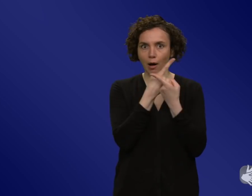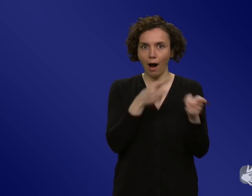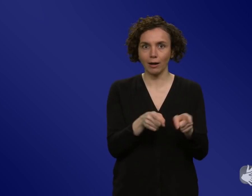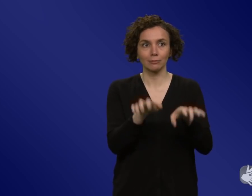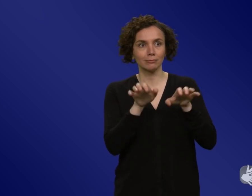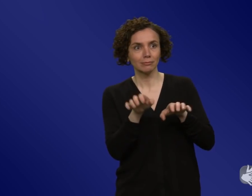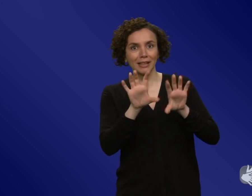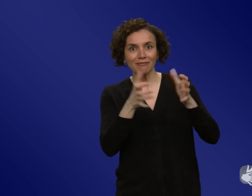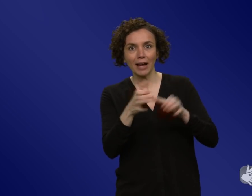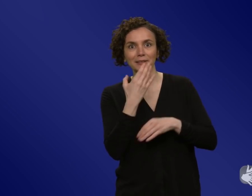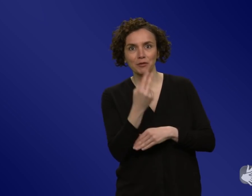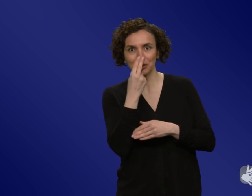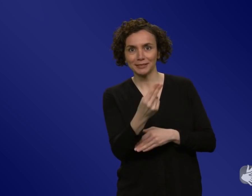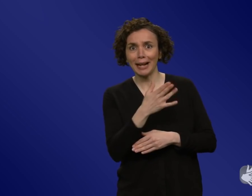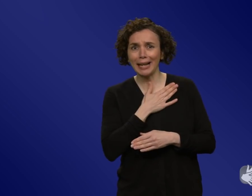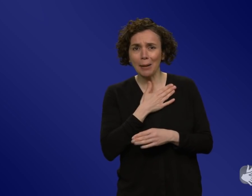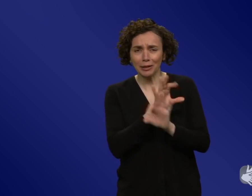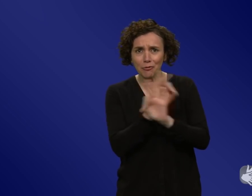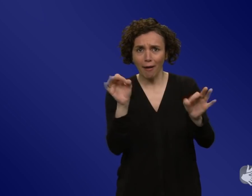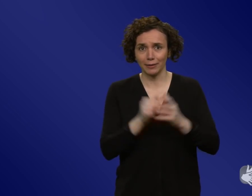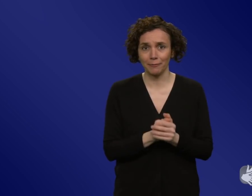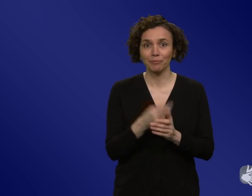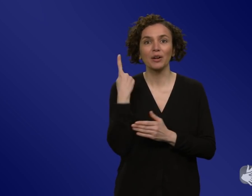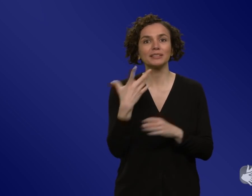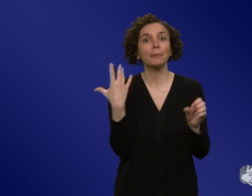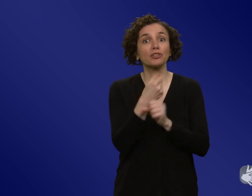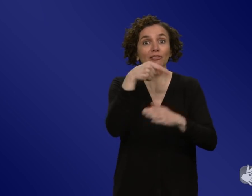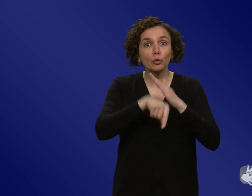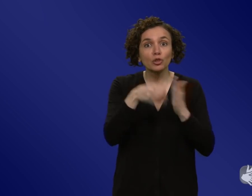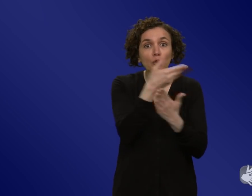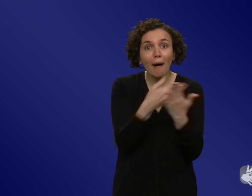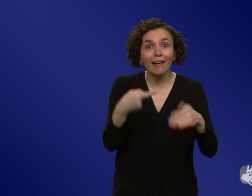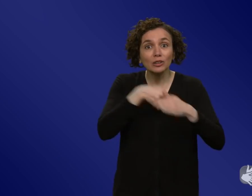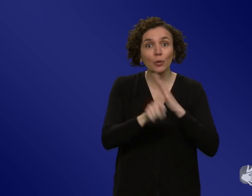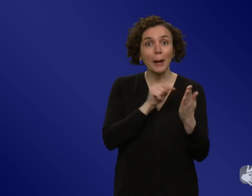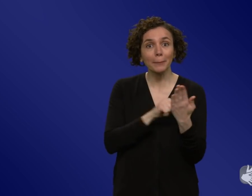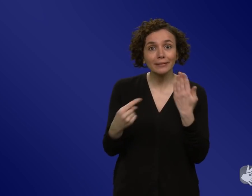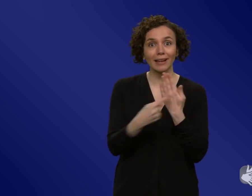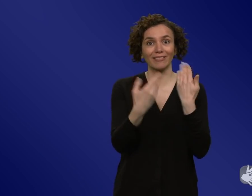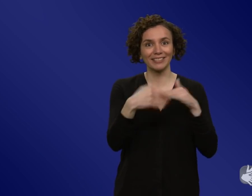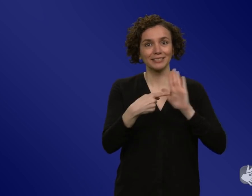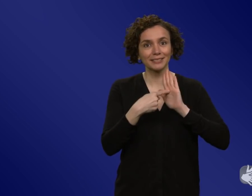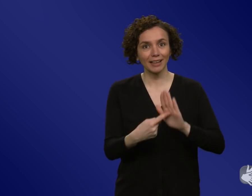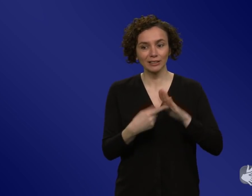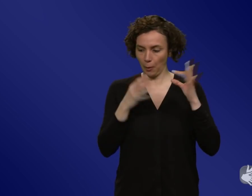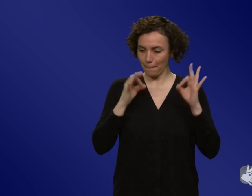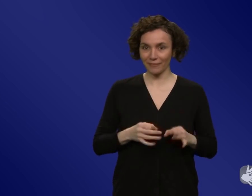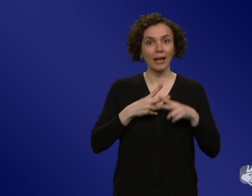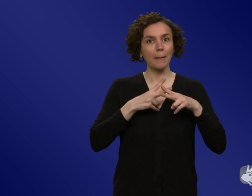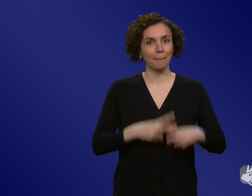es geschafft, über Metaphern, also über Sprache, etwas Passives, wie zu Hause bleiben, dazu